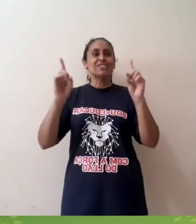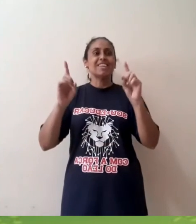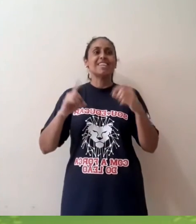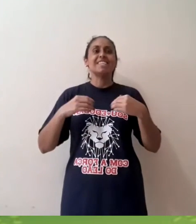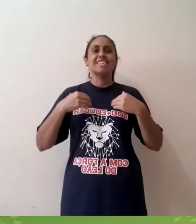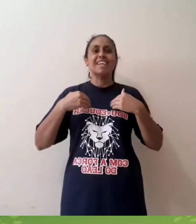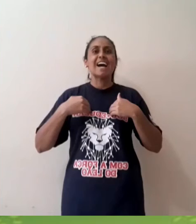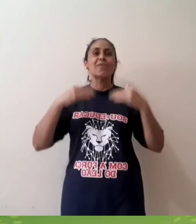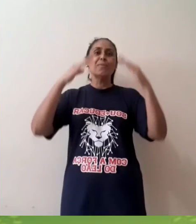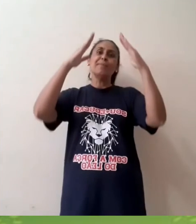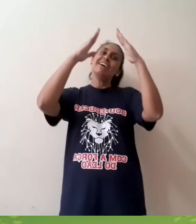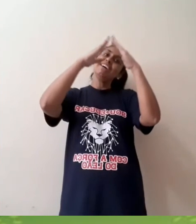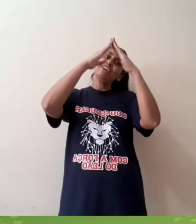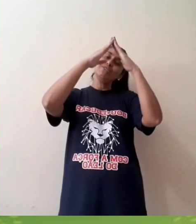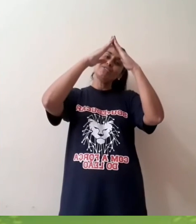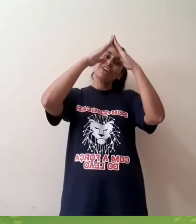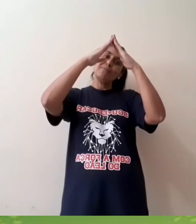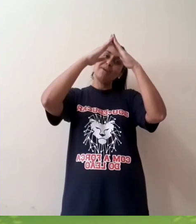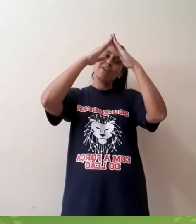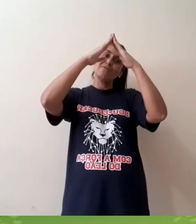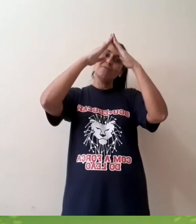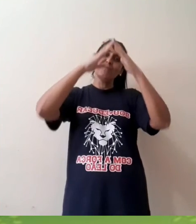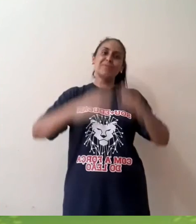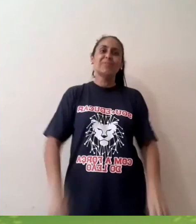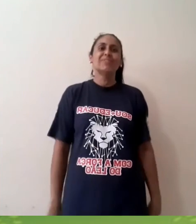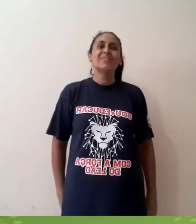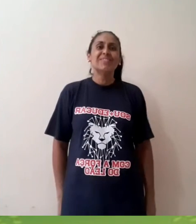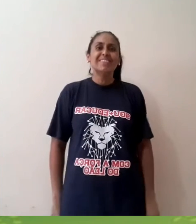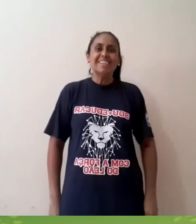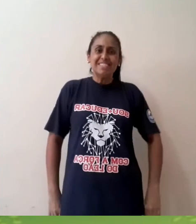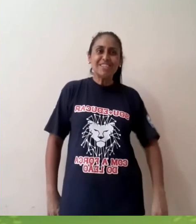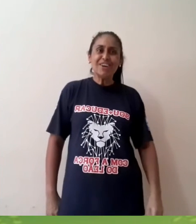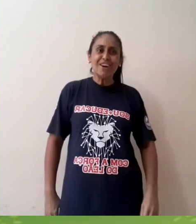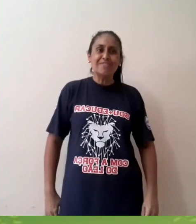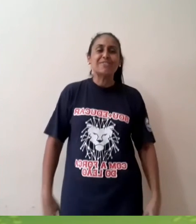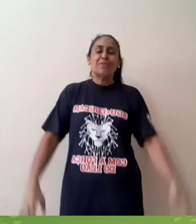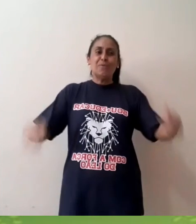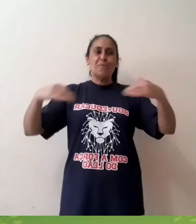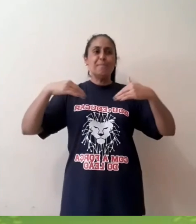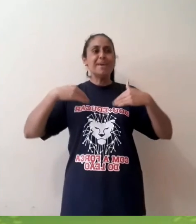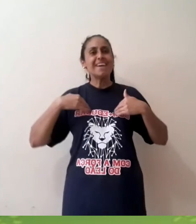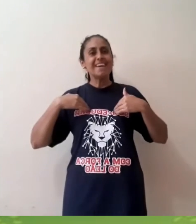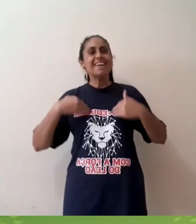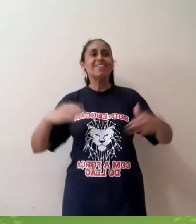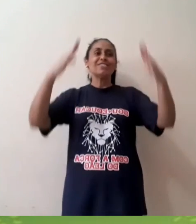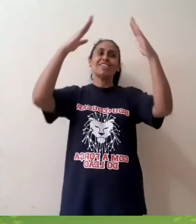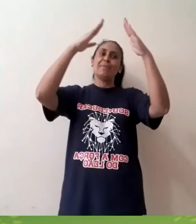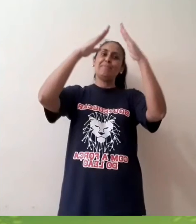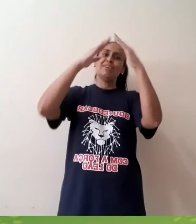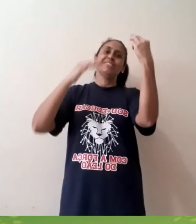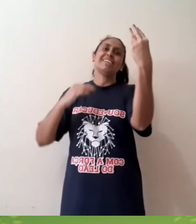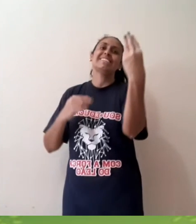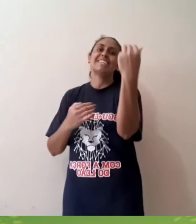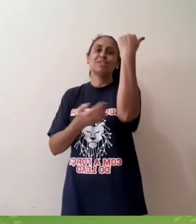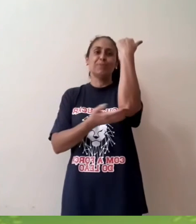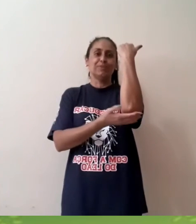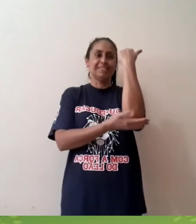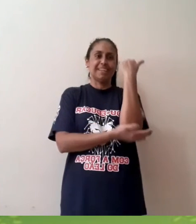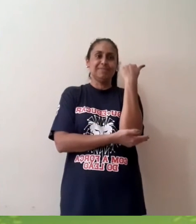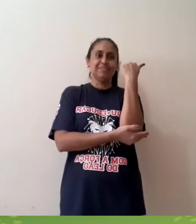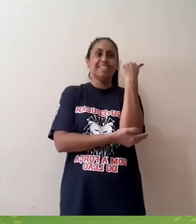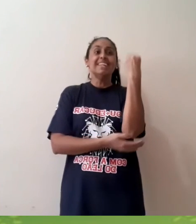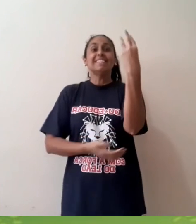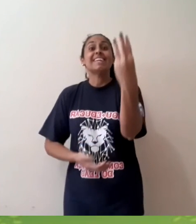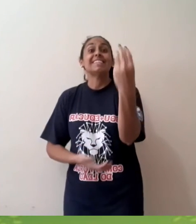não seria o meu. chapéu. De novo. O meu chapéu tem três